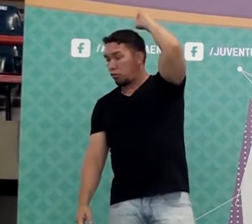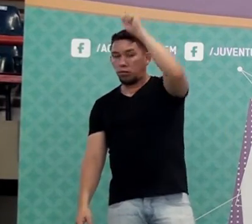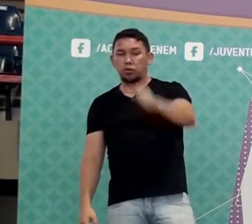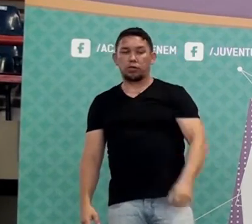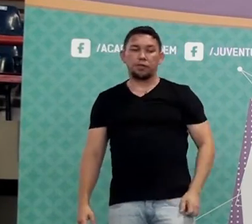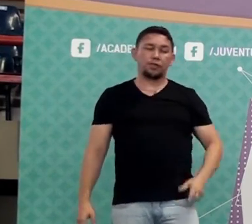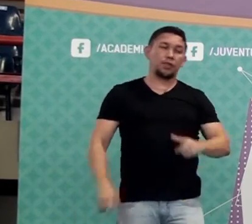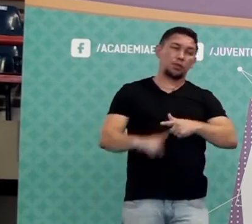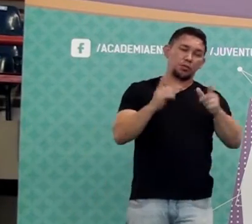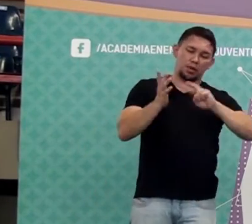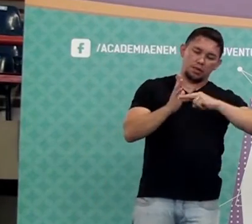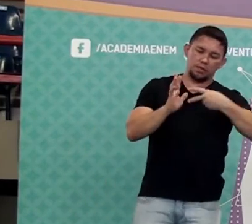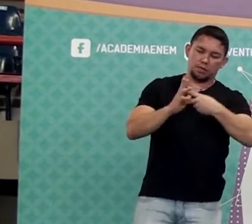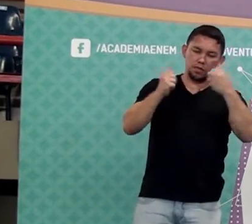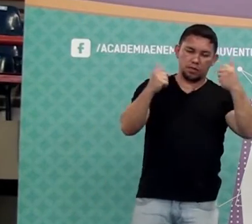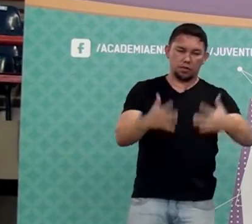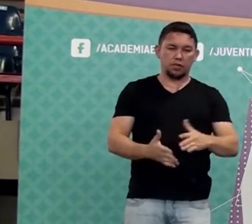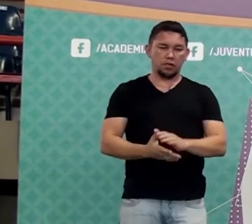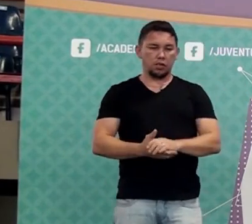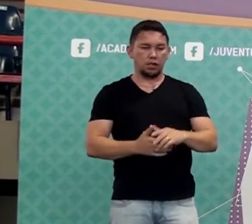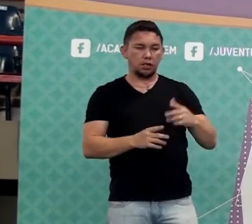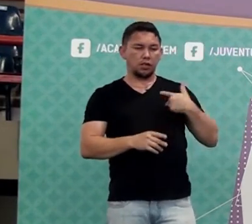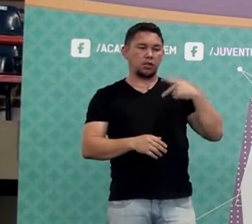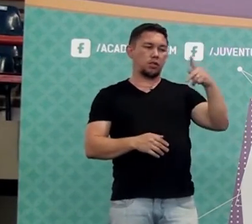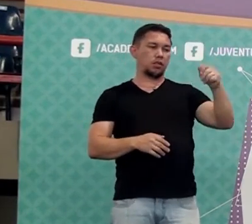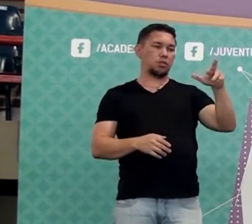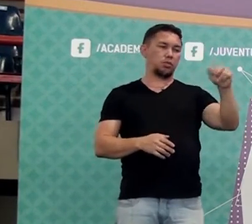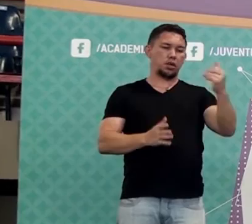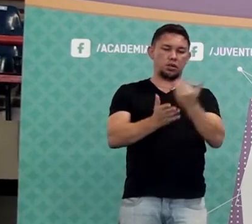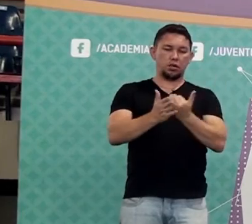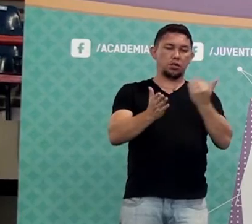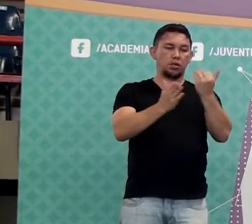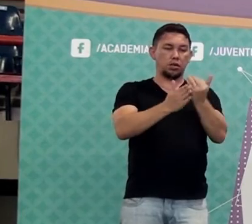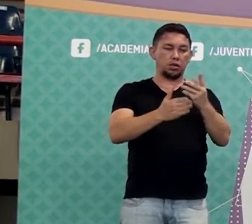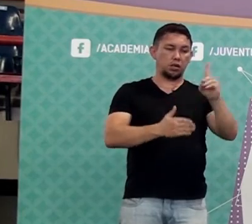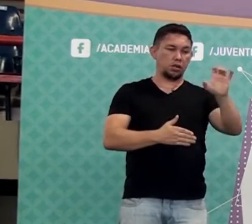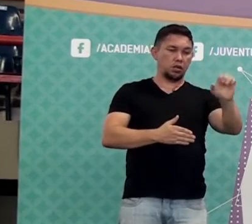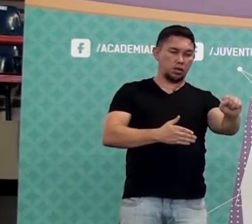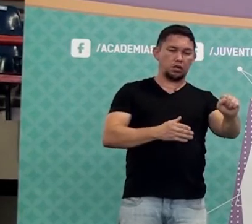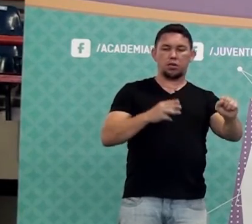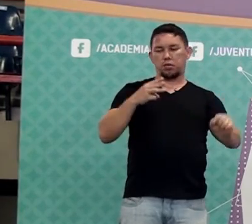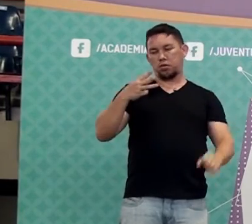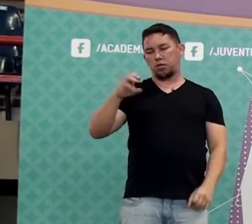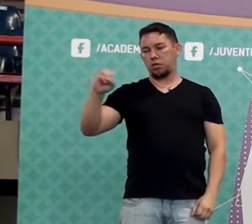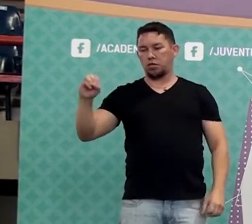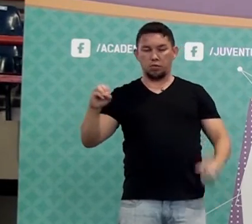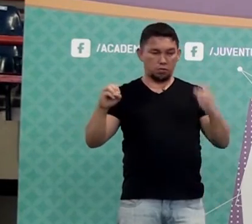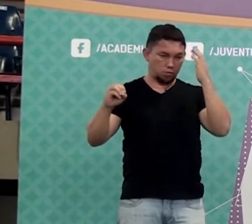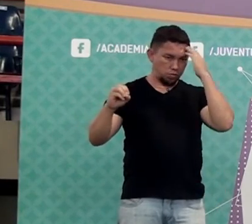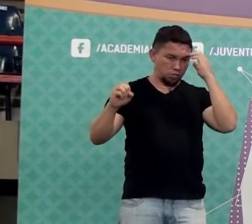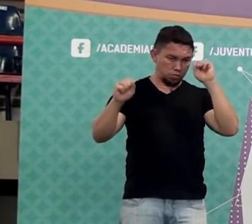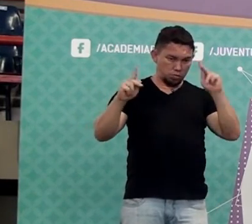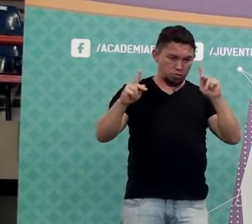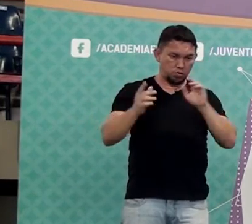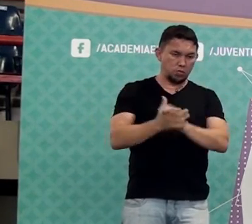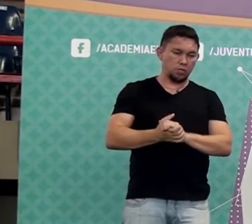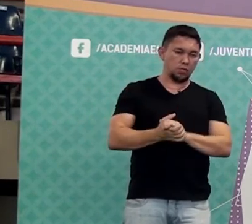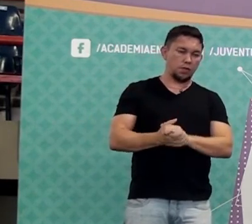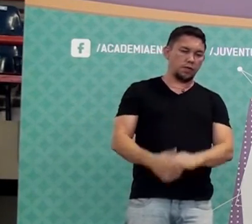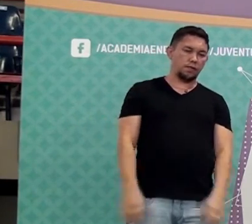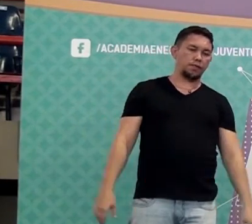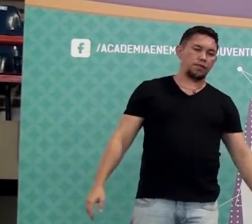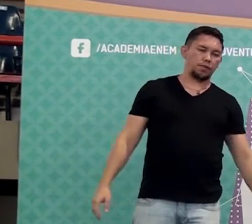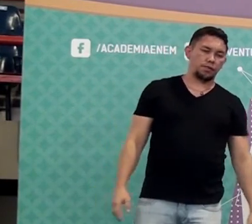interpretação aumentou para quatrocentos. Aumentou de trezentos. Show? Vamos para frente.